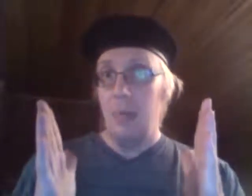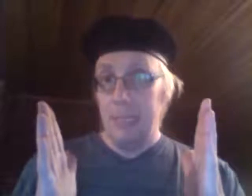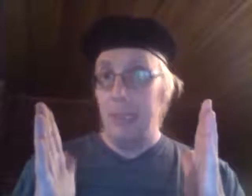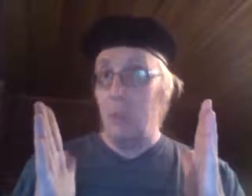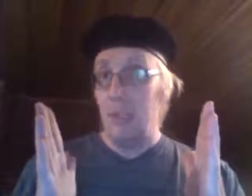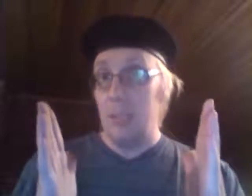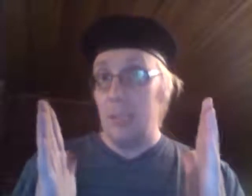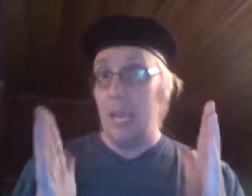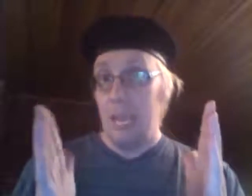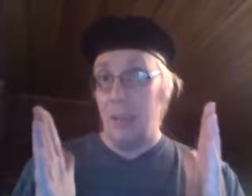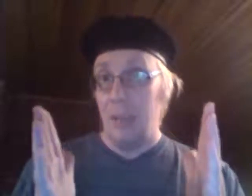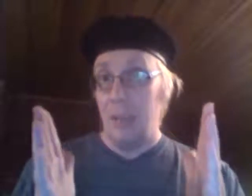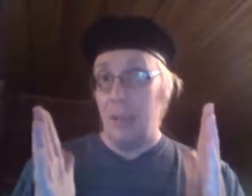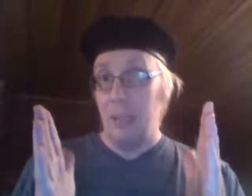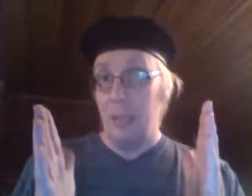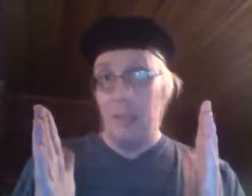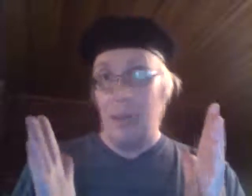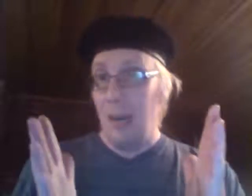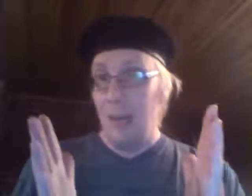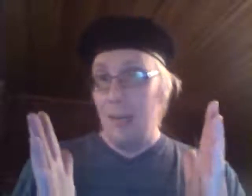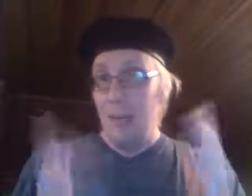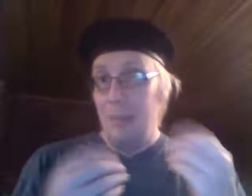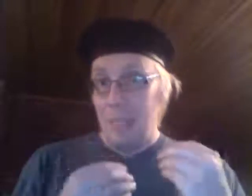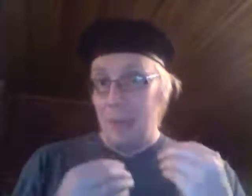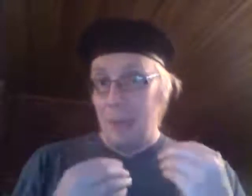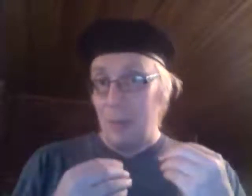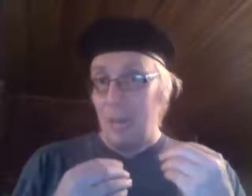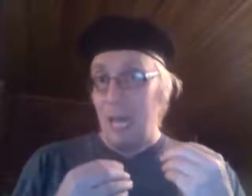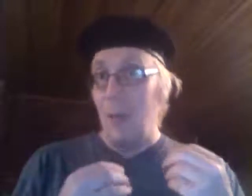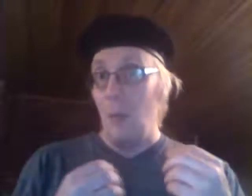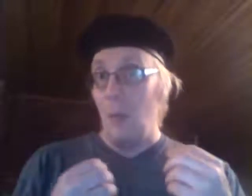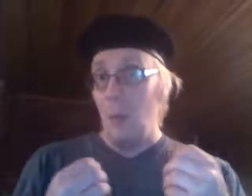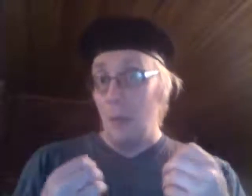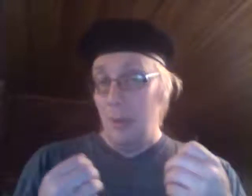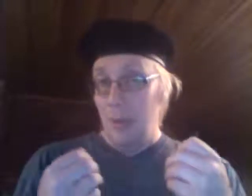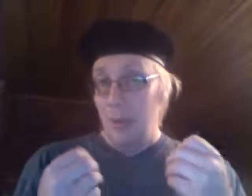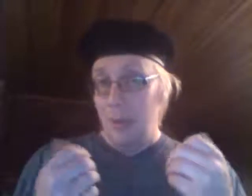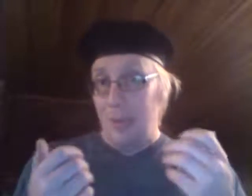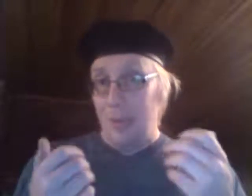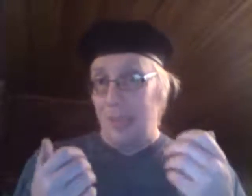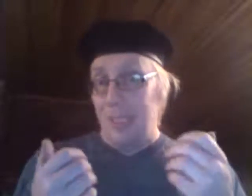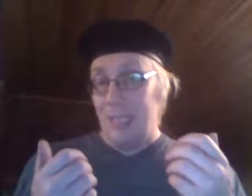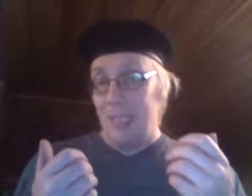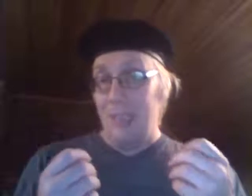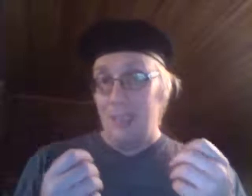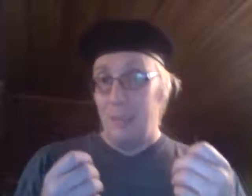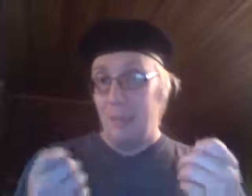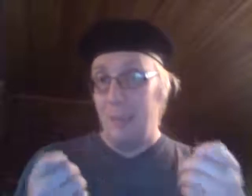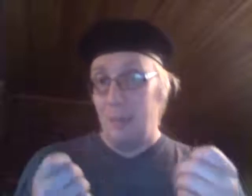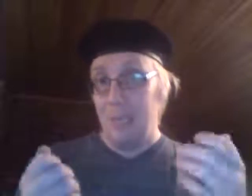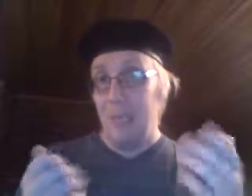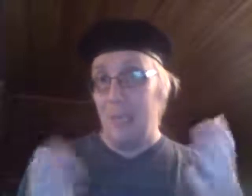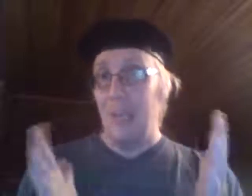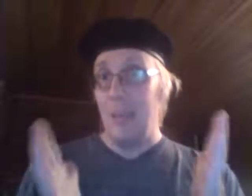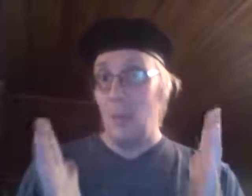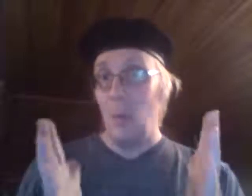meidän täytyisi oikeasti tehdä jotain. Ja miten se vaikuttaa EU-huun, kun kaikenlaiset, esimerkiksi Brasilian liha ja muu